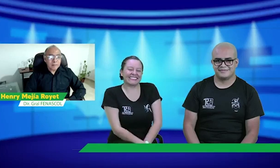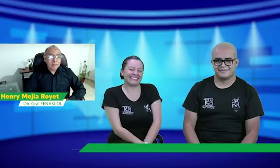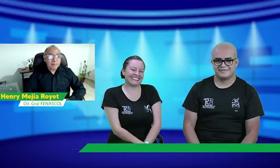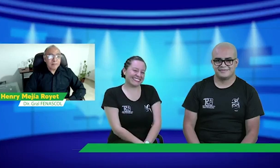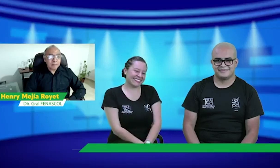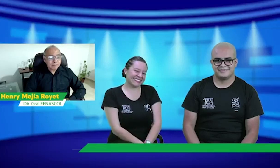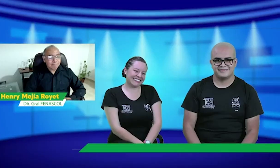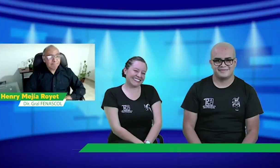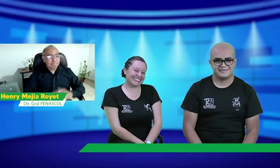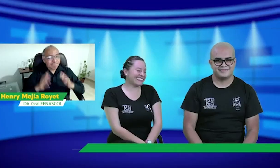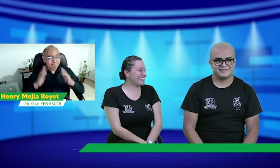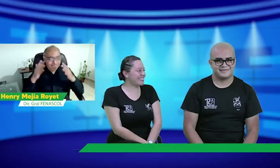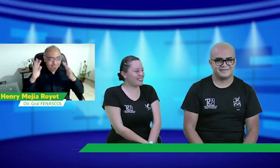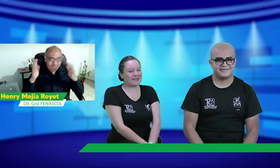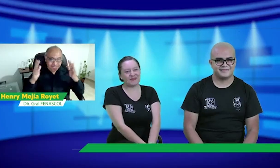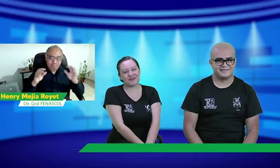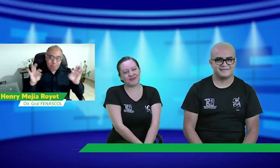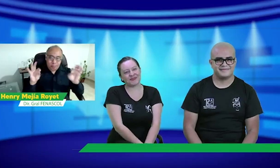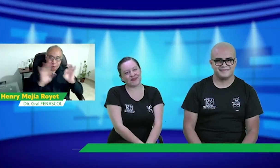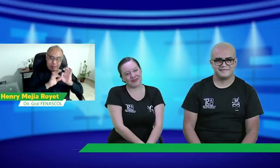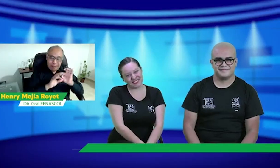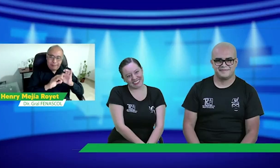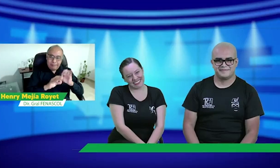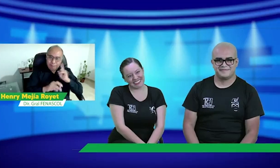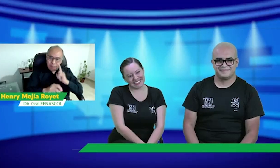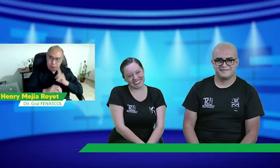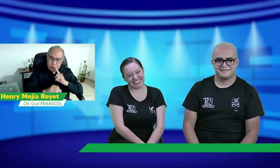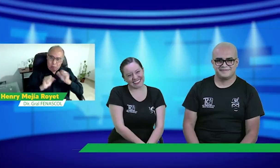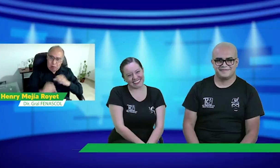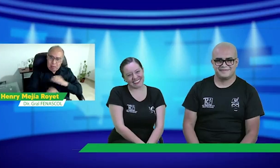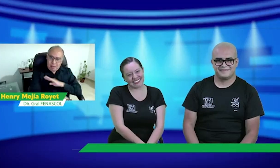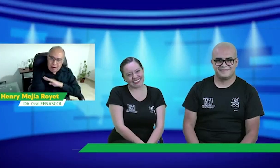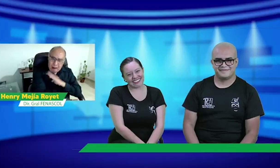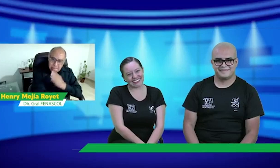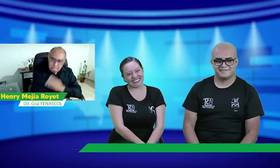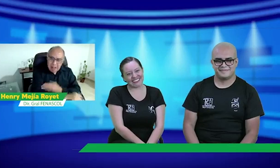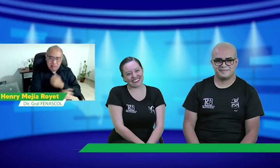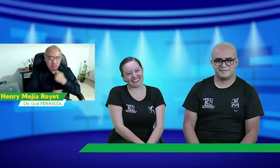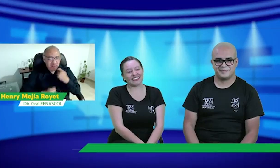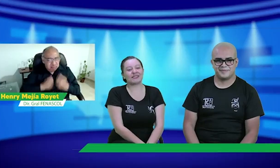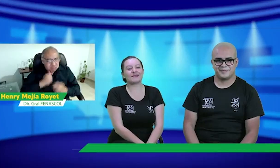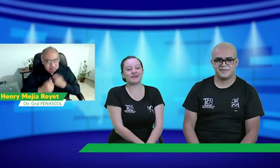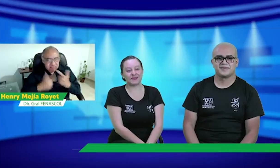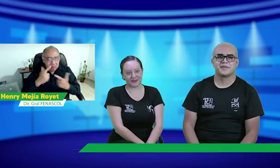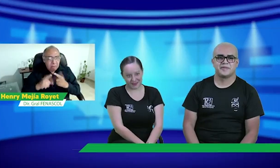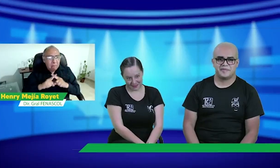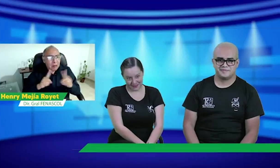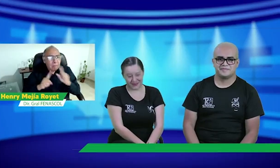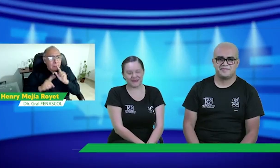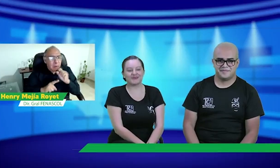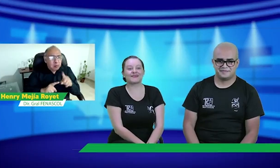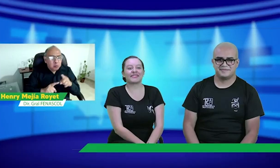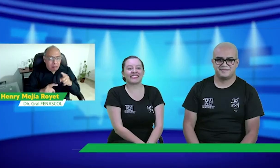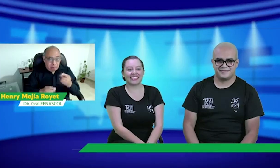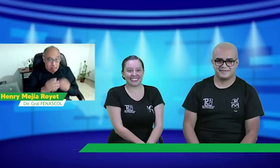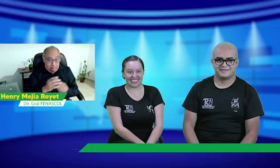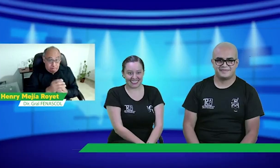comunicación de las personas sordas. Eso hay que aprovecharlo. ¡Felicitaciones! ¡Qué importante y qué bueno es ver sordos capaces,